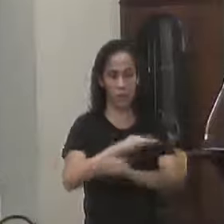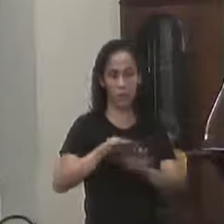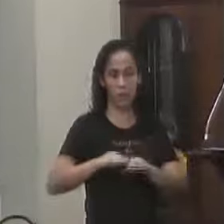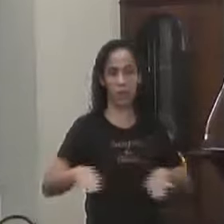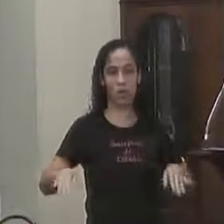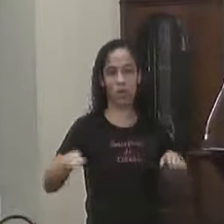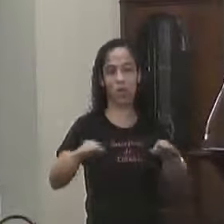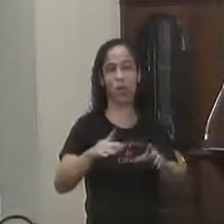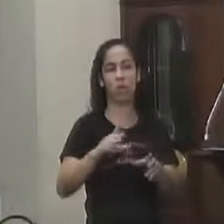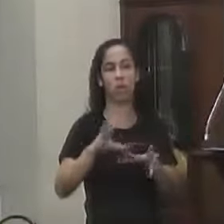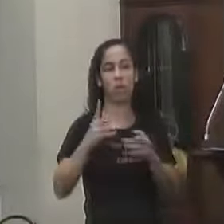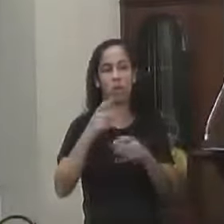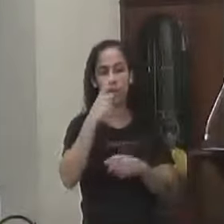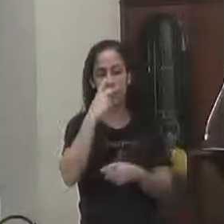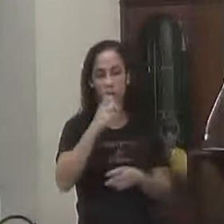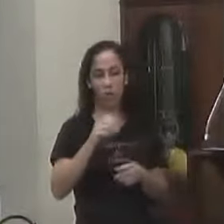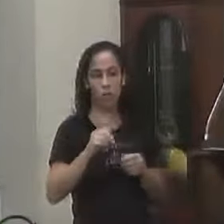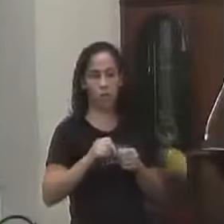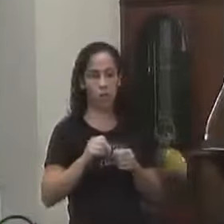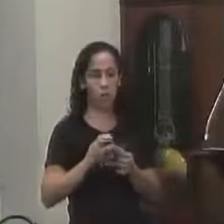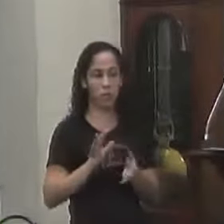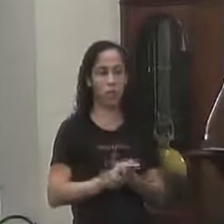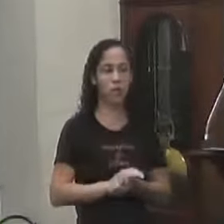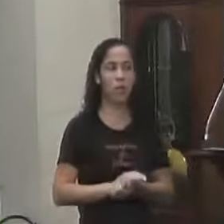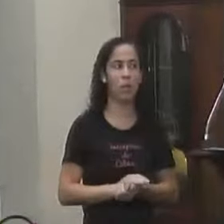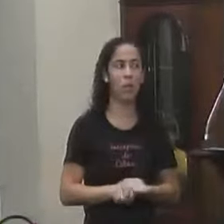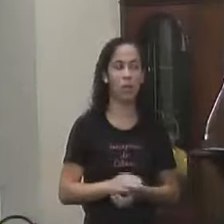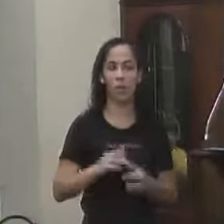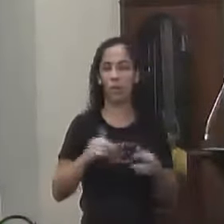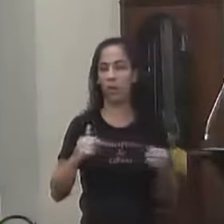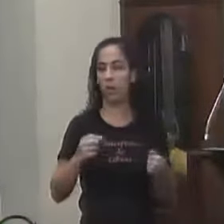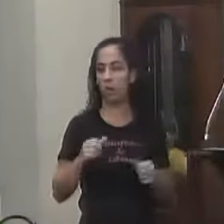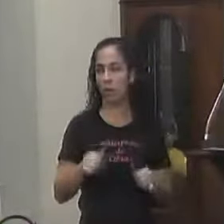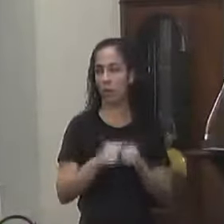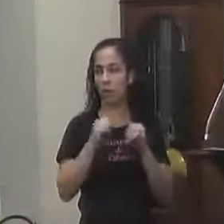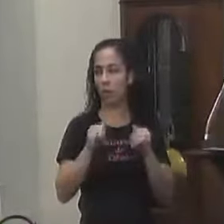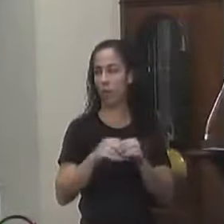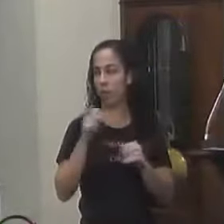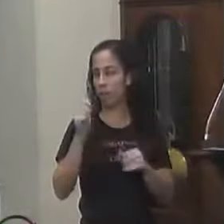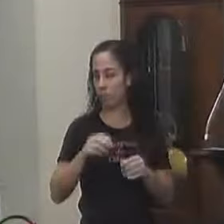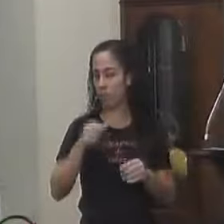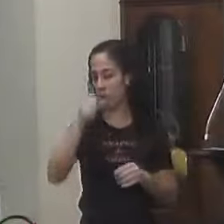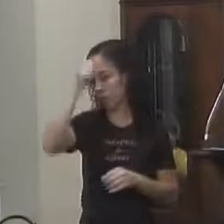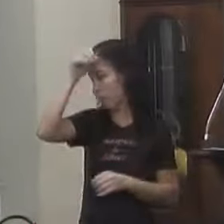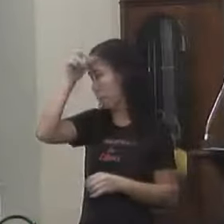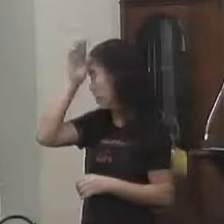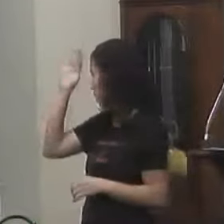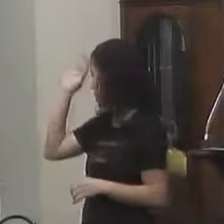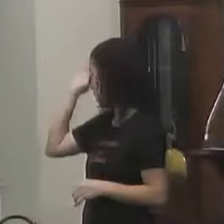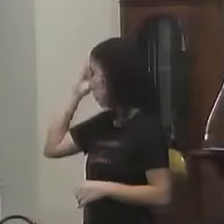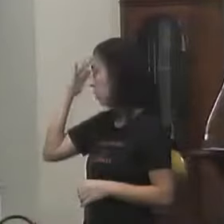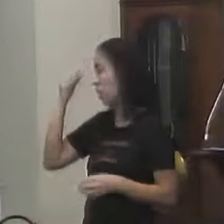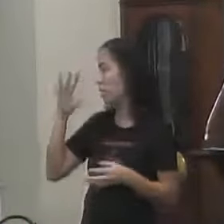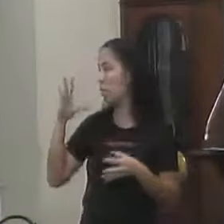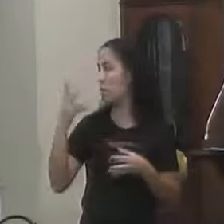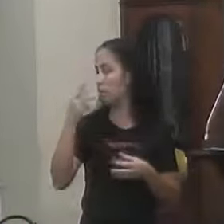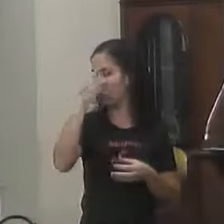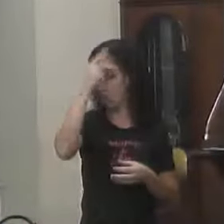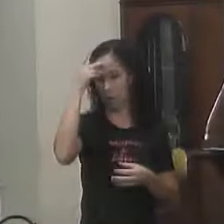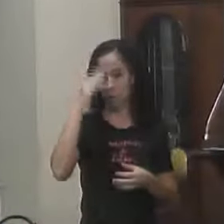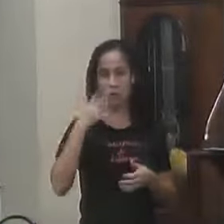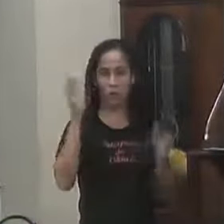lixinho Que está lá atrás Que eles estão fazendo lá Mas são coisas bobas Que tem como o prefeito resolver Que todo mundo Fica